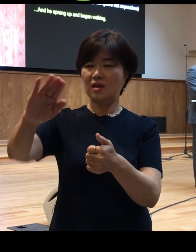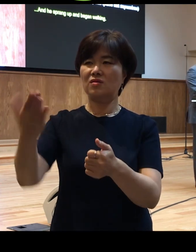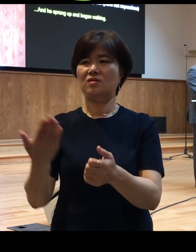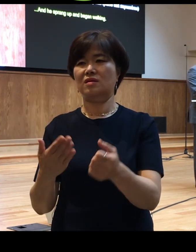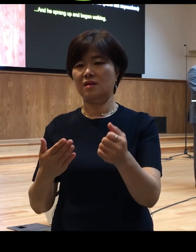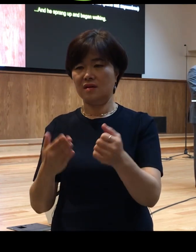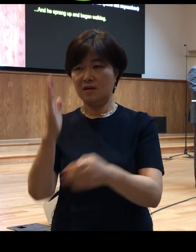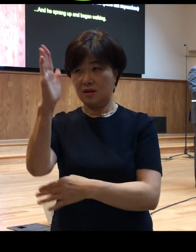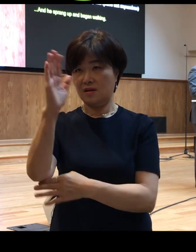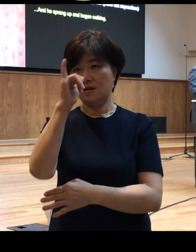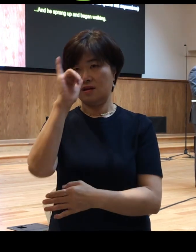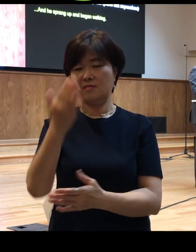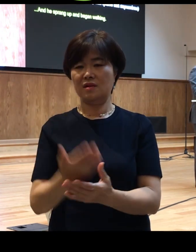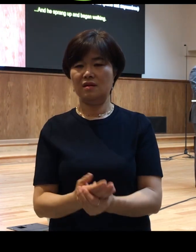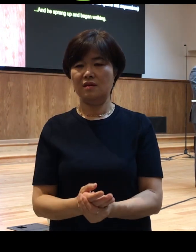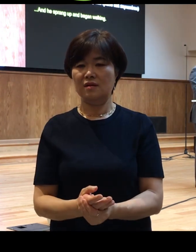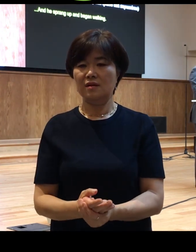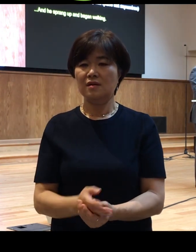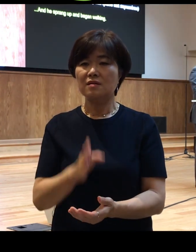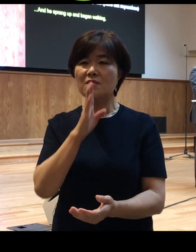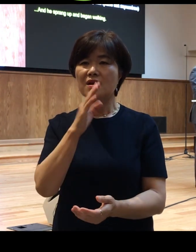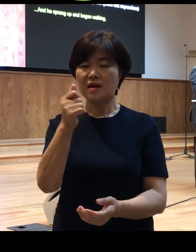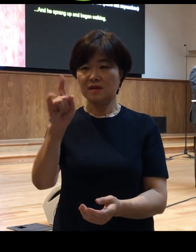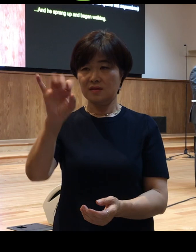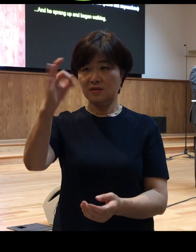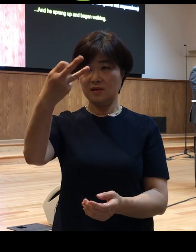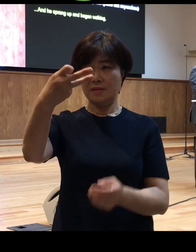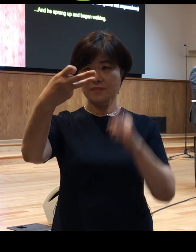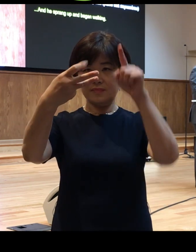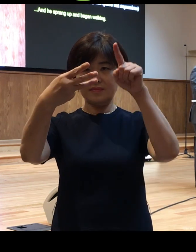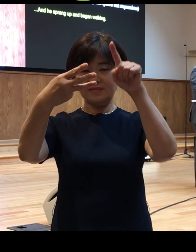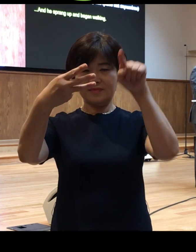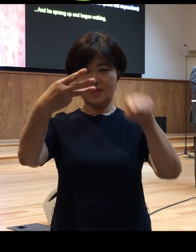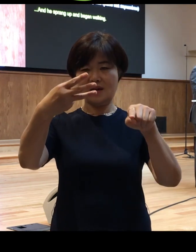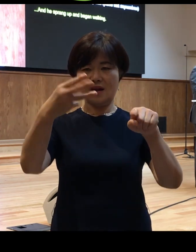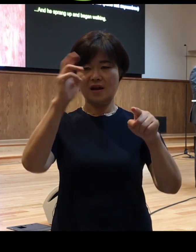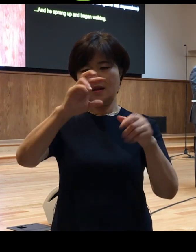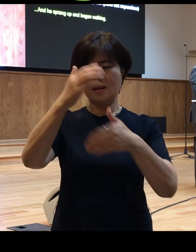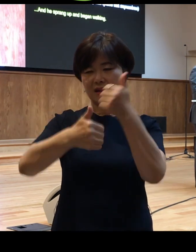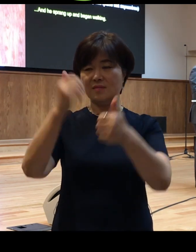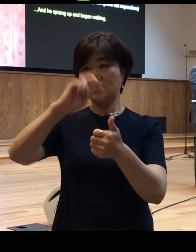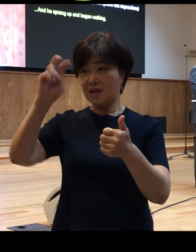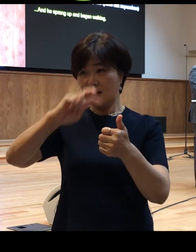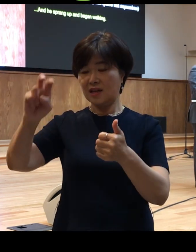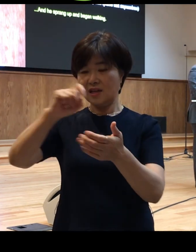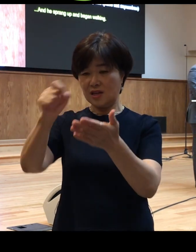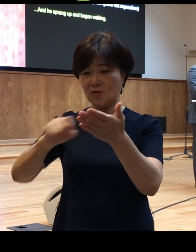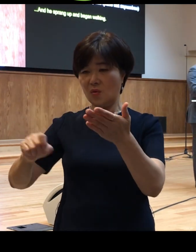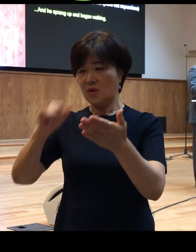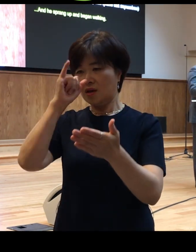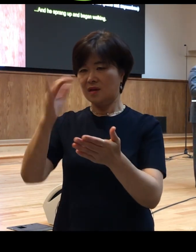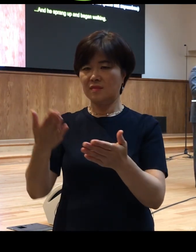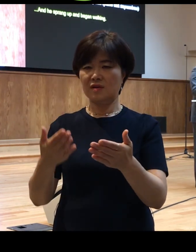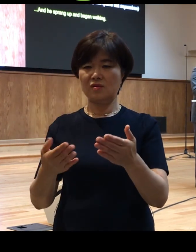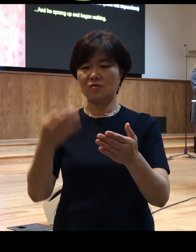물론 사도행전 3장에는 하나님을 찬양했다 라고 기록하지만 14장에는 그런